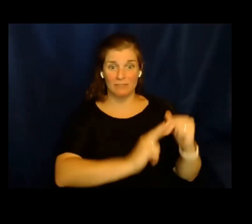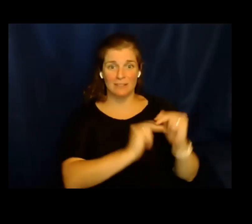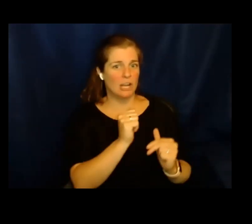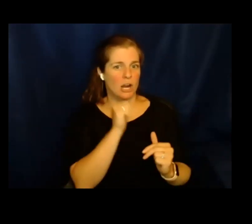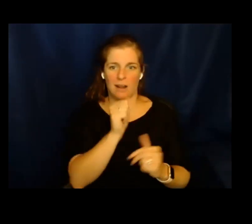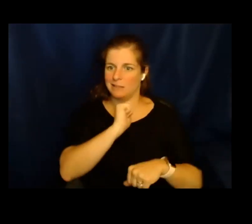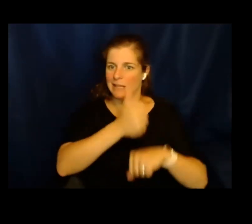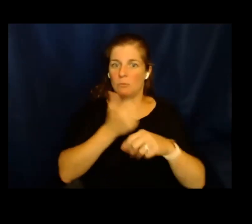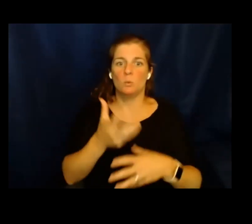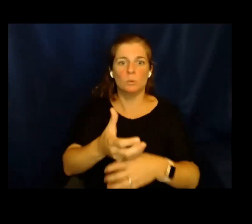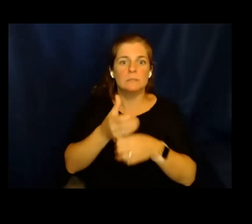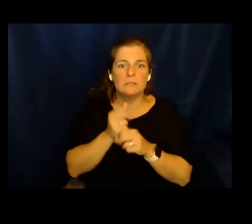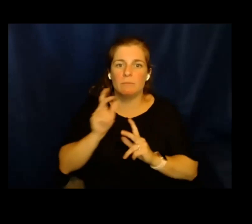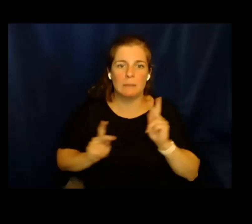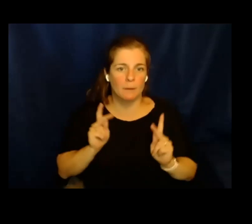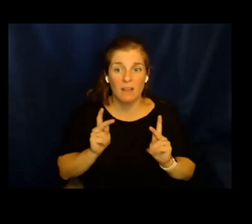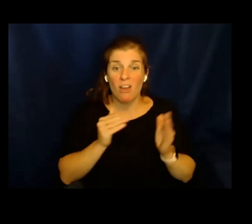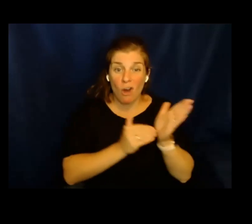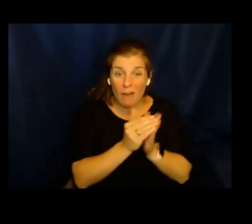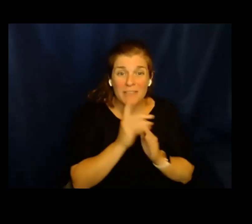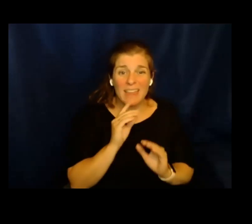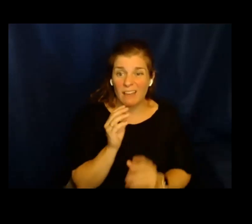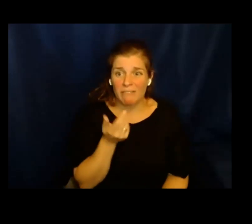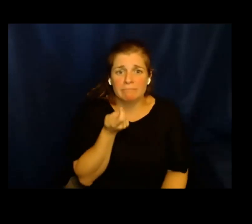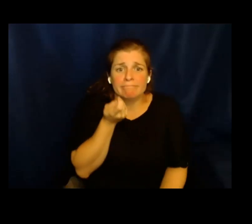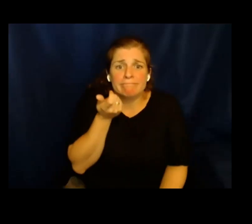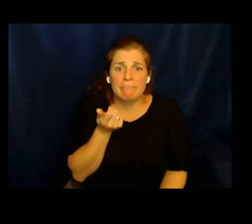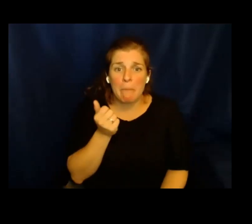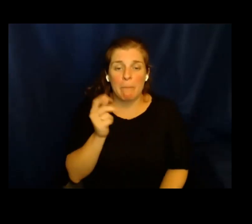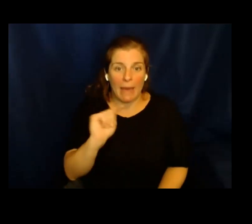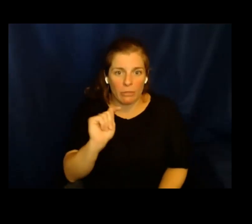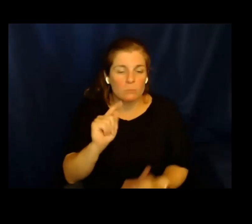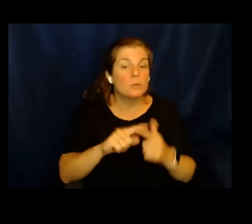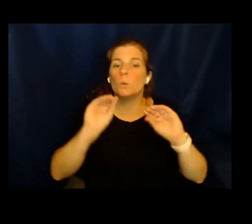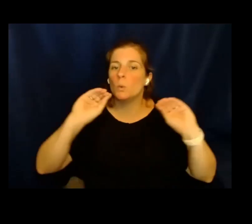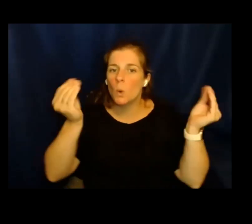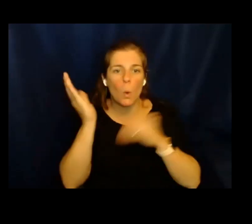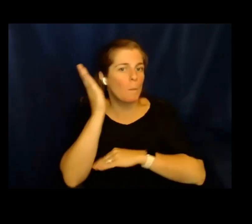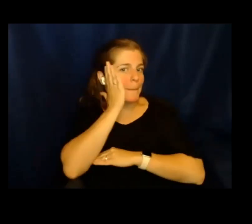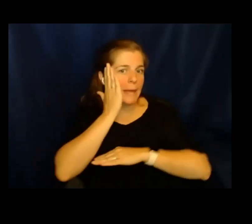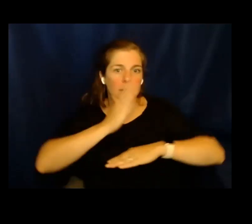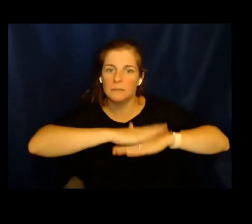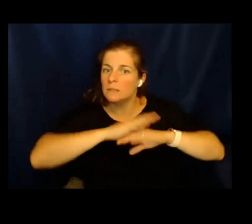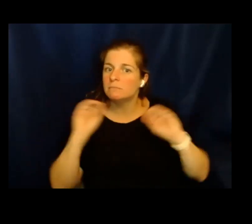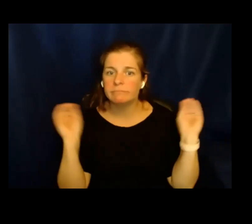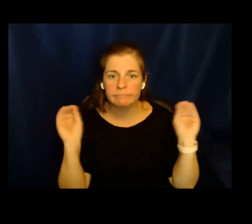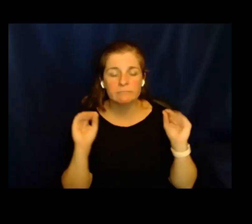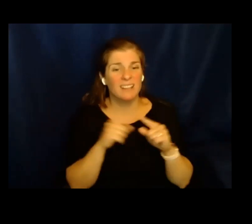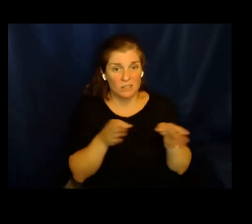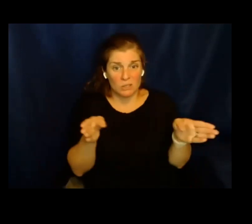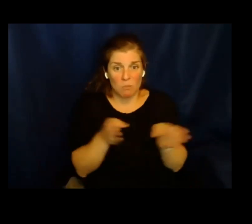los chicos. Estos son sitios que no están percibidos para recibir a las personas. No tienen camas, son